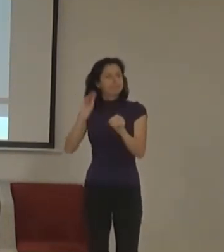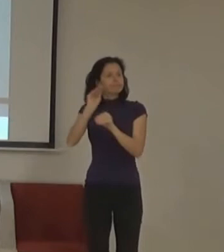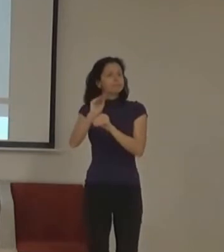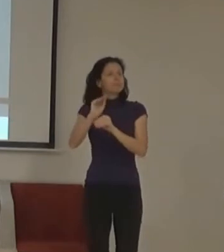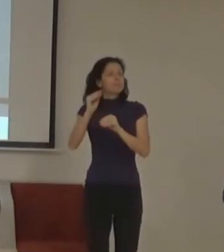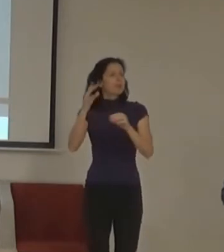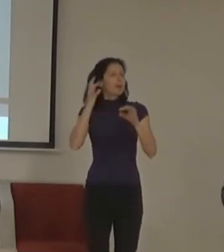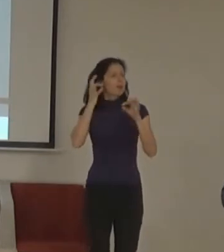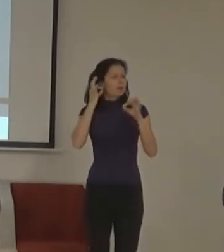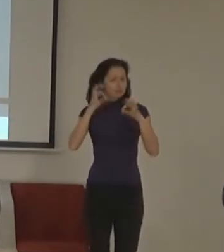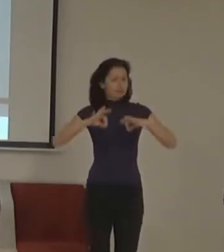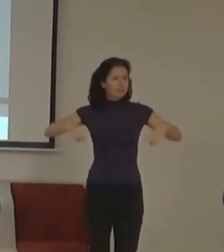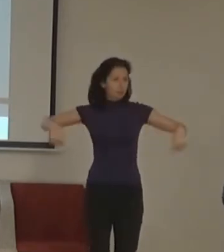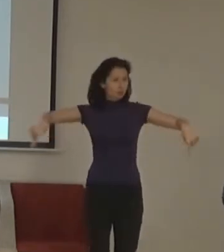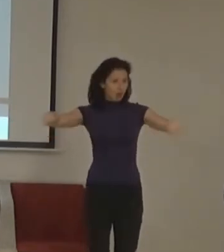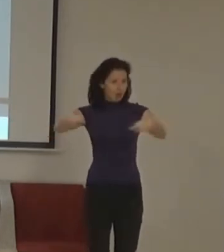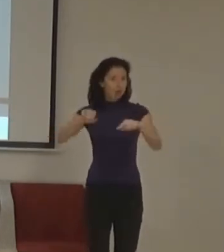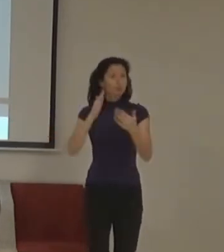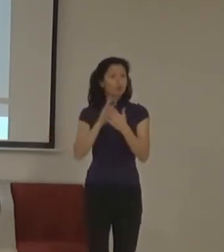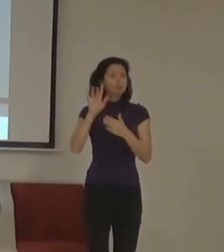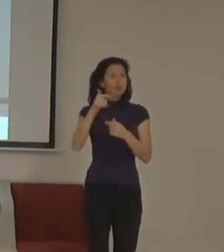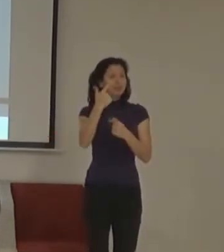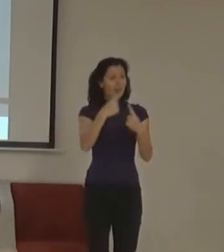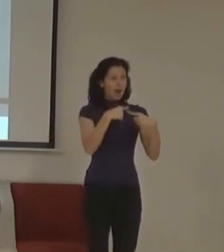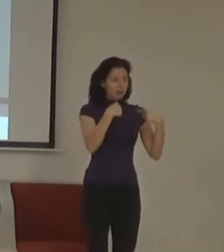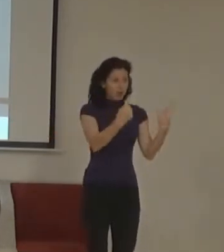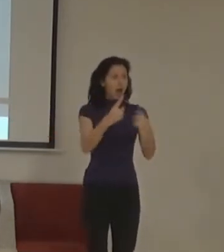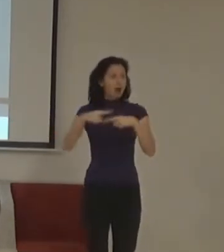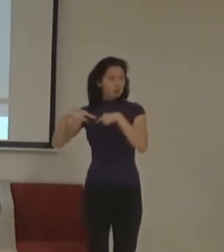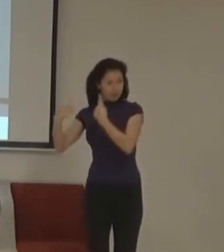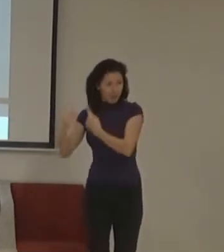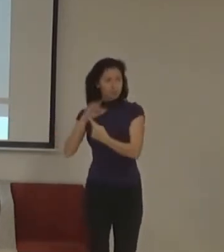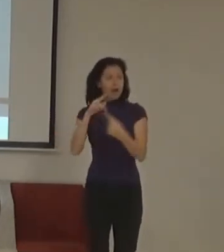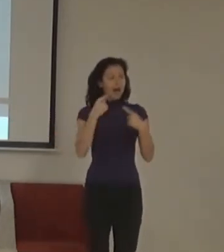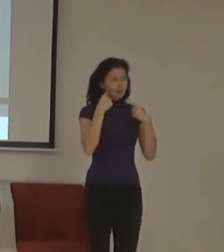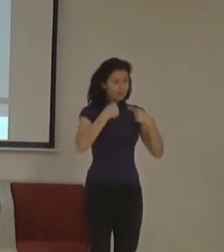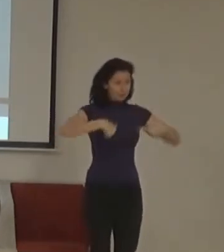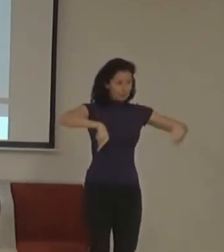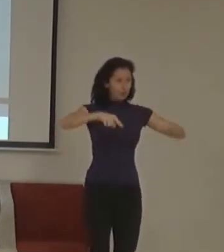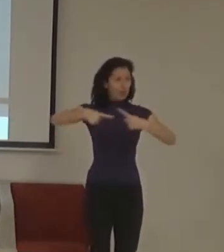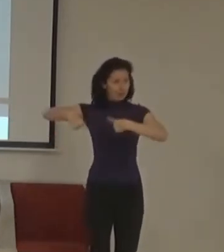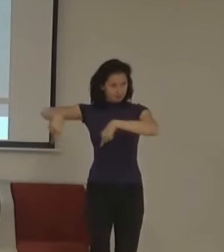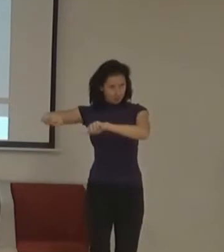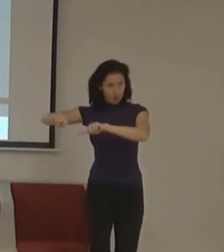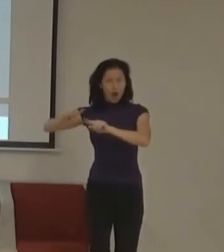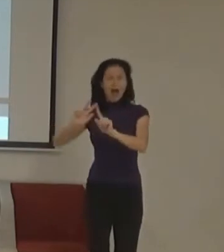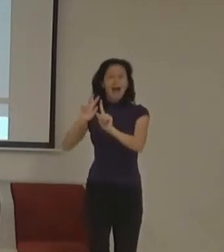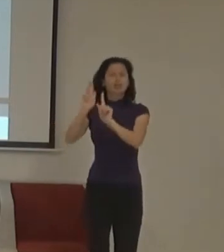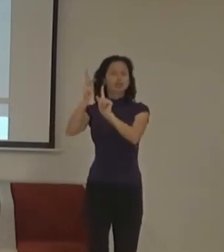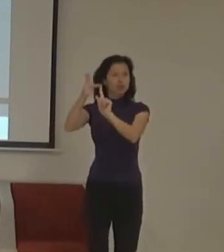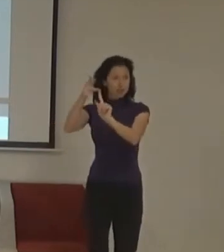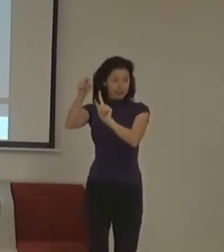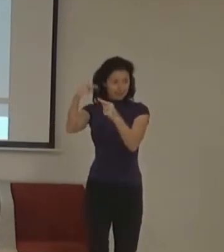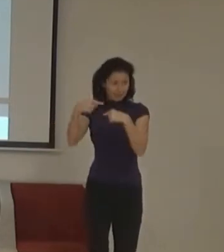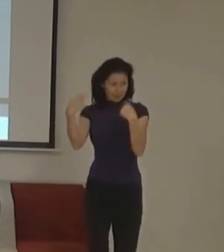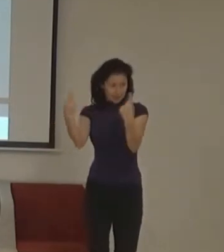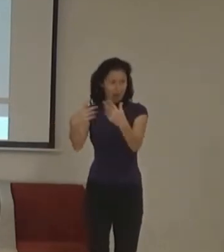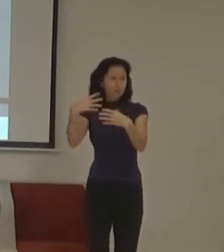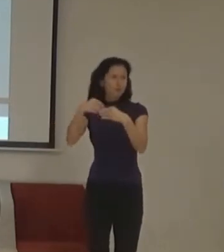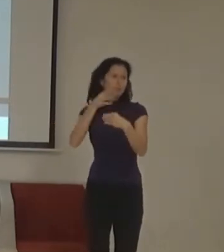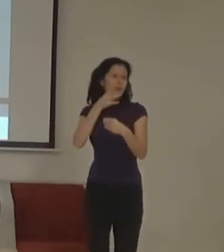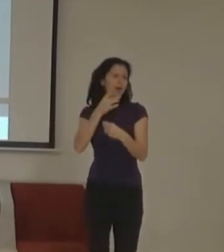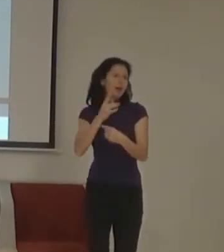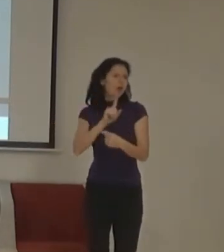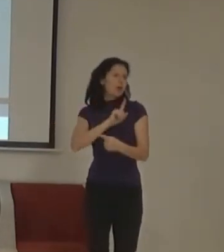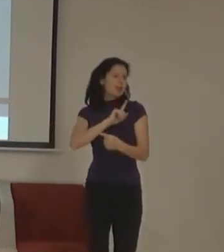smyčka. Konkrétně teď do dvou sálů. A ten třetí zál bude obospodařován smyčkou individuální. Ale